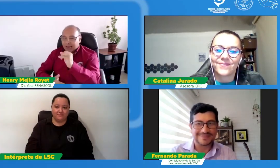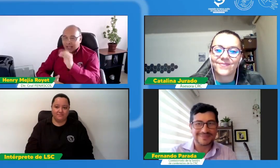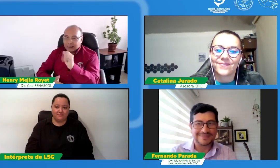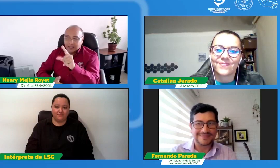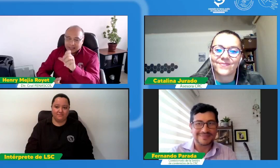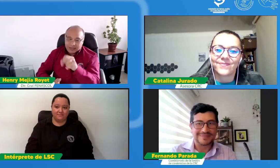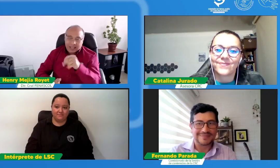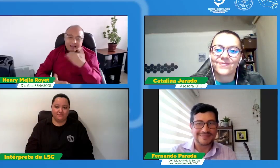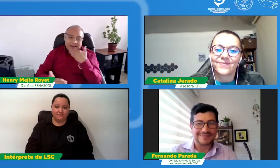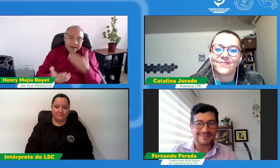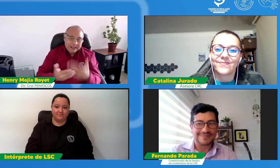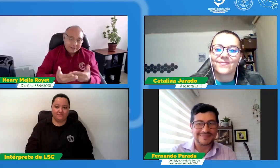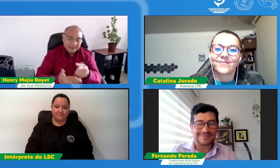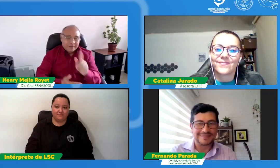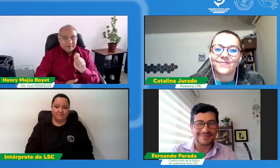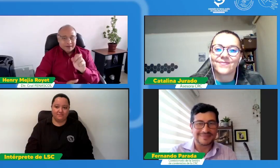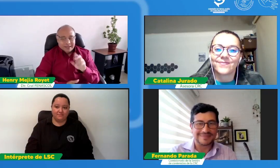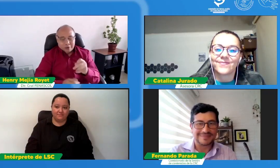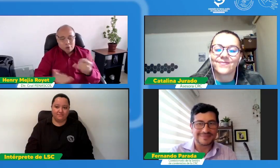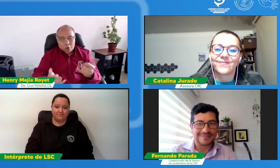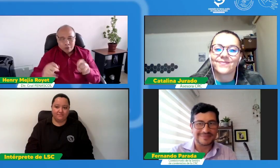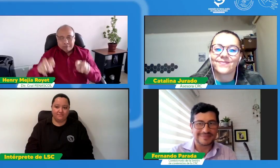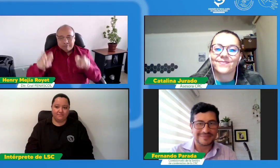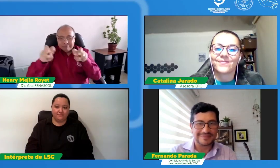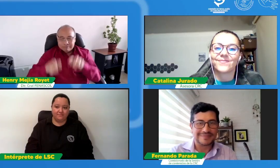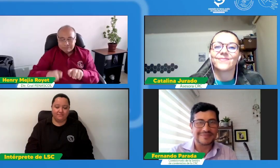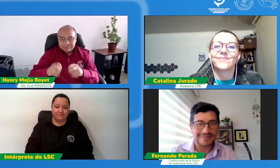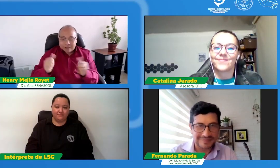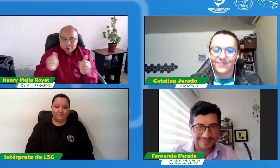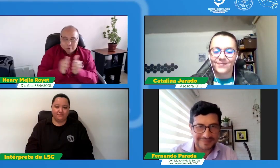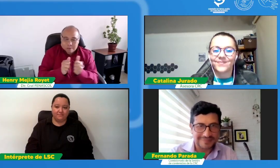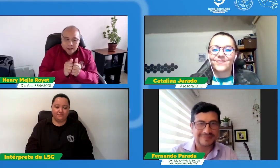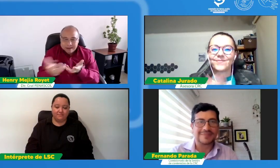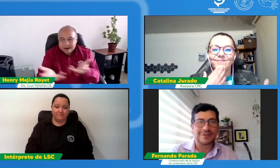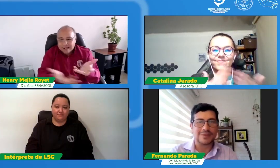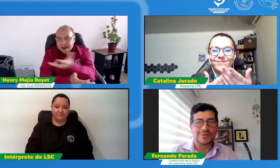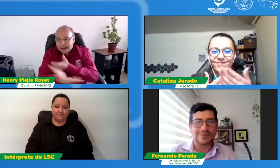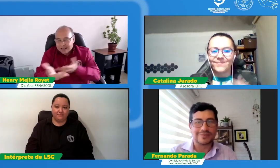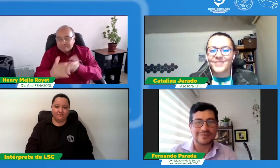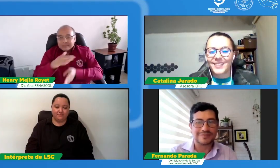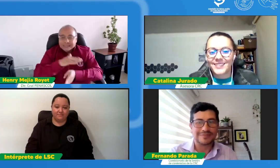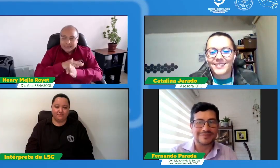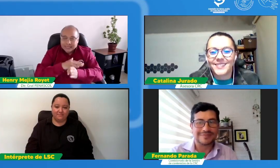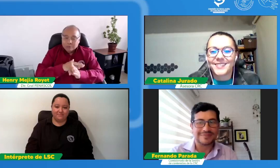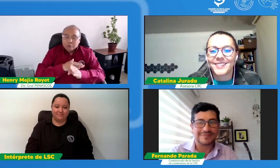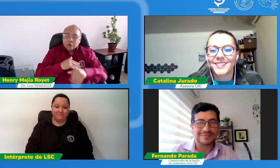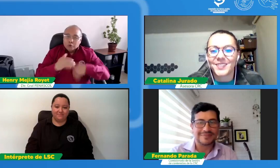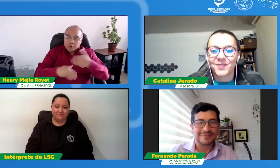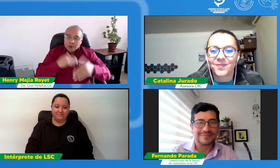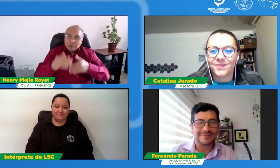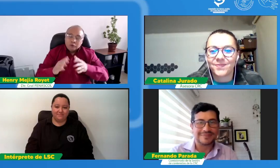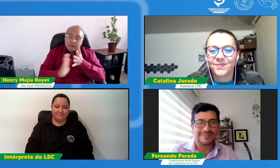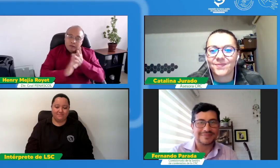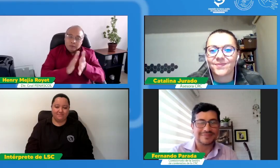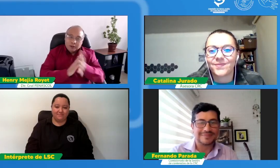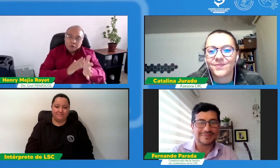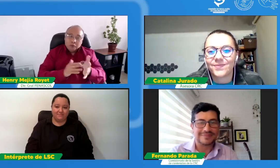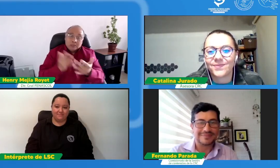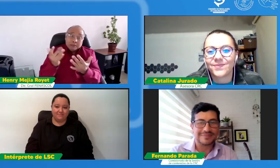emisión de notiseñales gracias señor comisionado gracias Catalina Jurado por estar acompañándonos el día de hoy y suscitar esta conversación